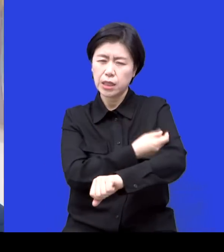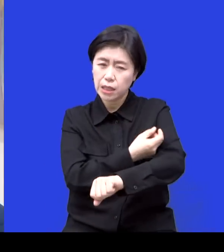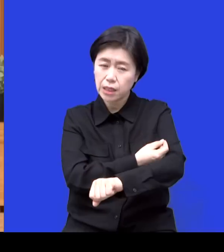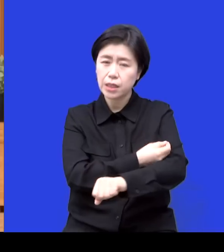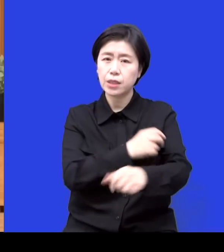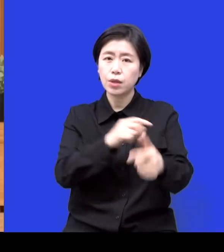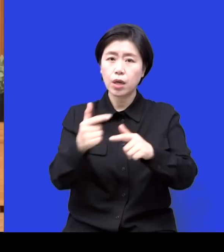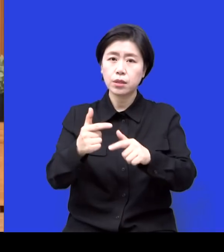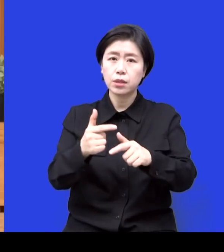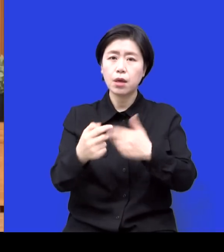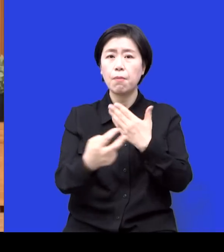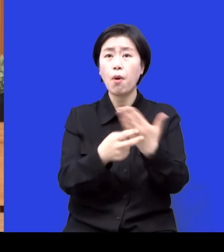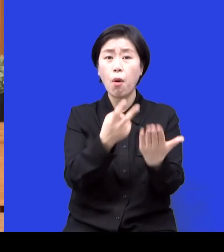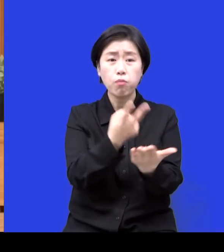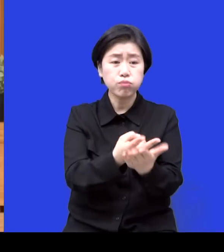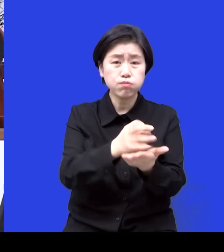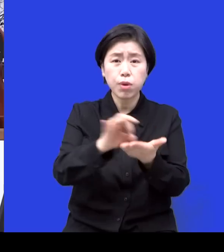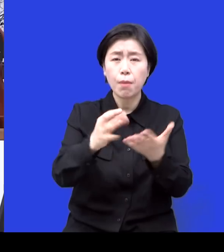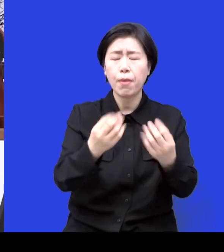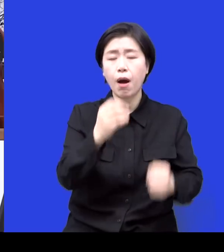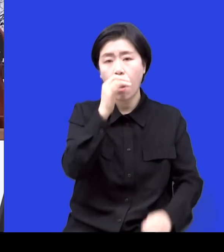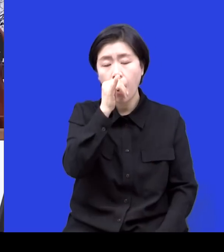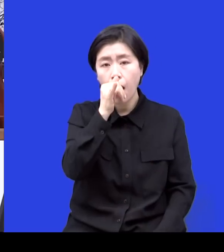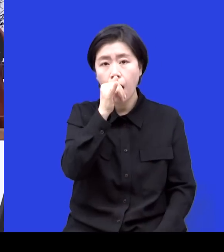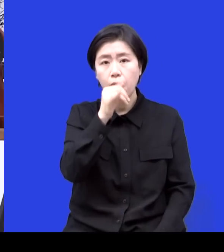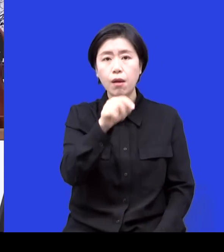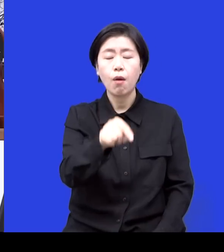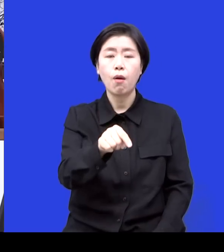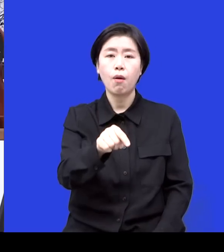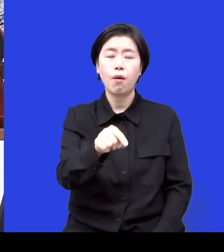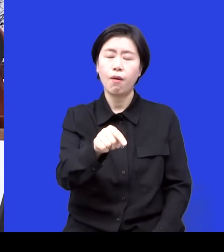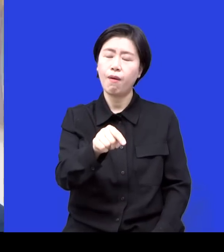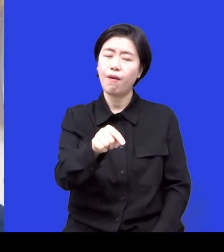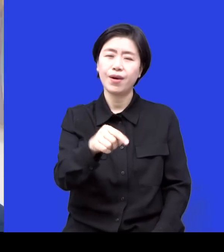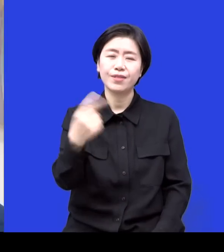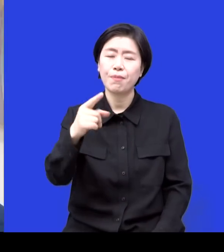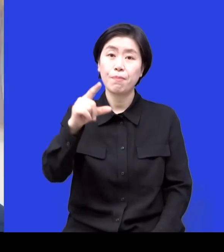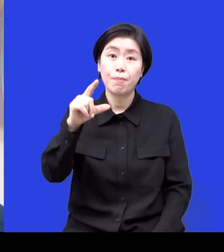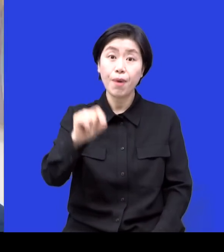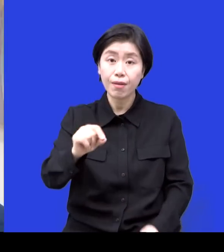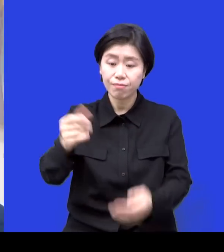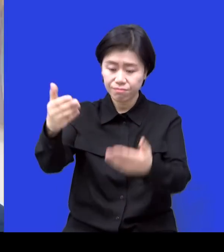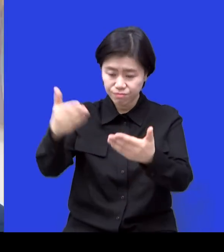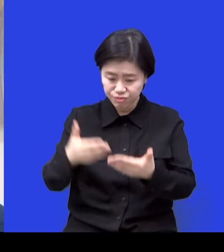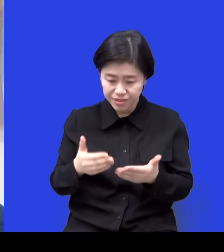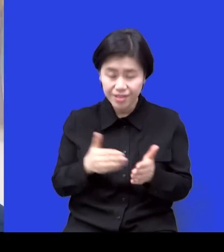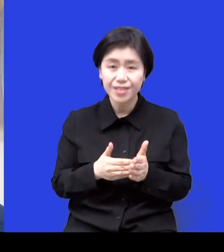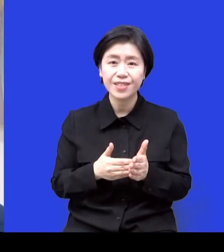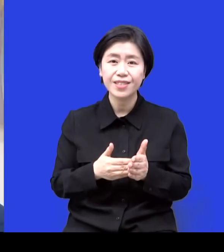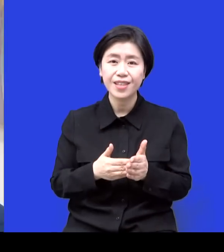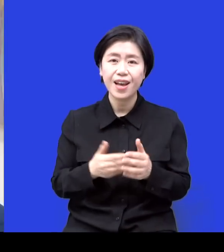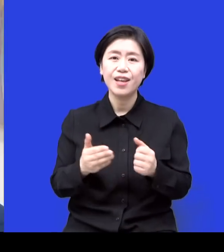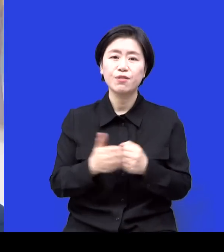나와서는 솔직히 1, 20만원 나왔다고 해도 와 이럴 텐데 천만원이란 저희도 지금 에피소드로 얘기를 하긴 해요